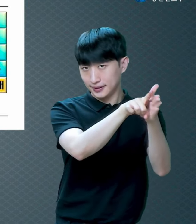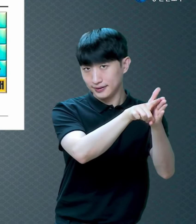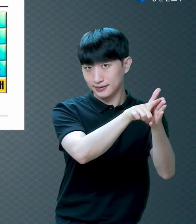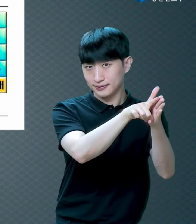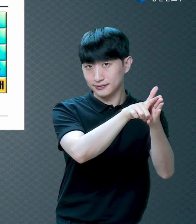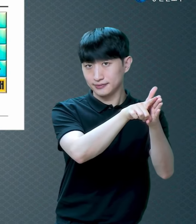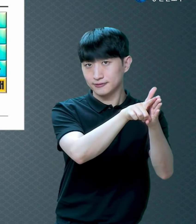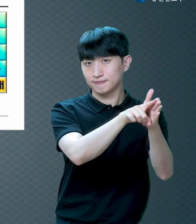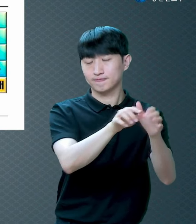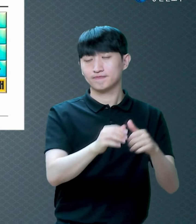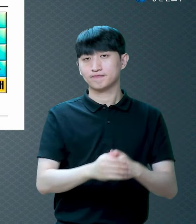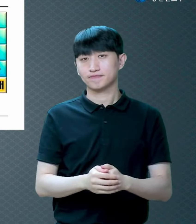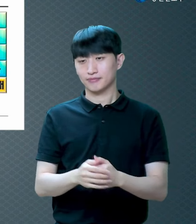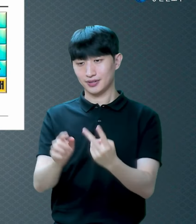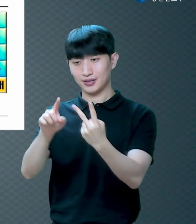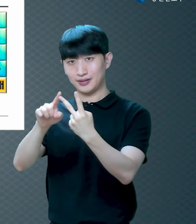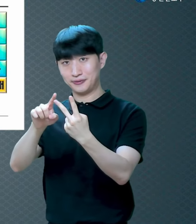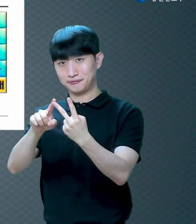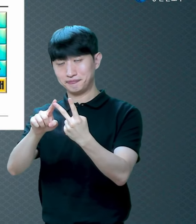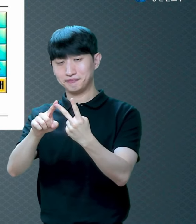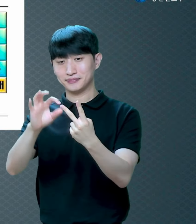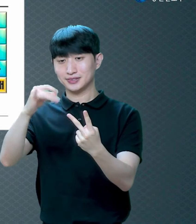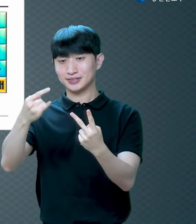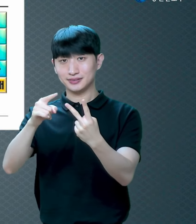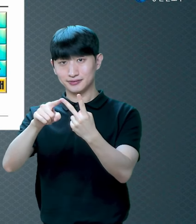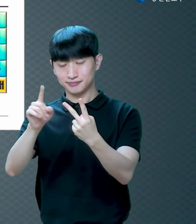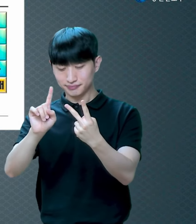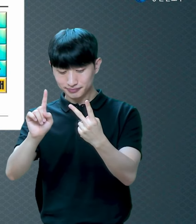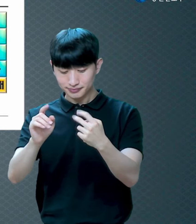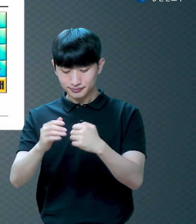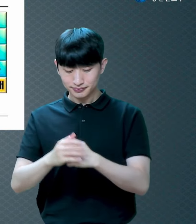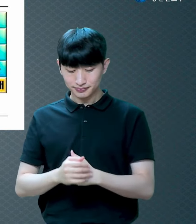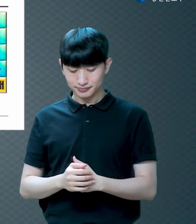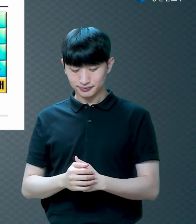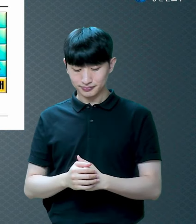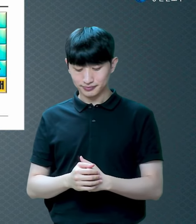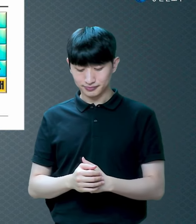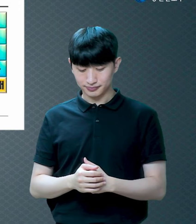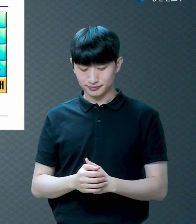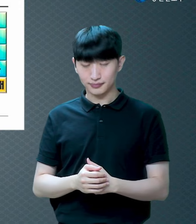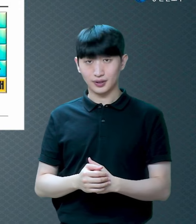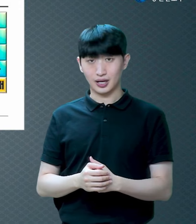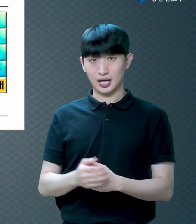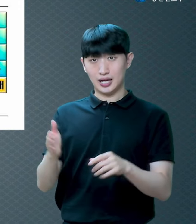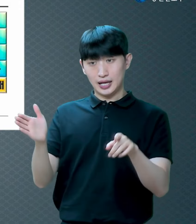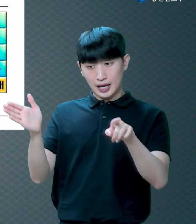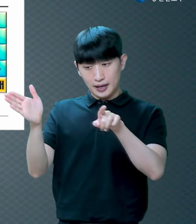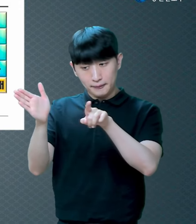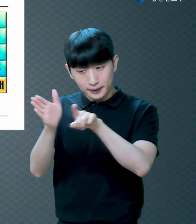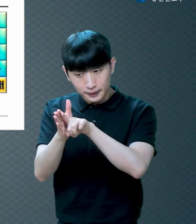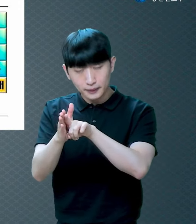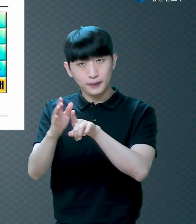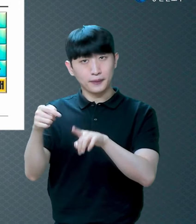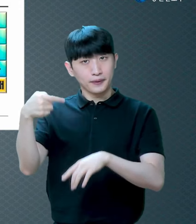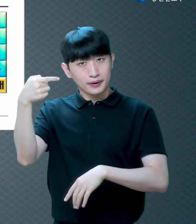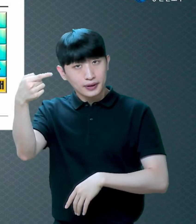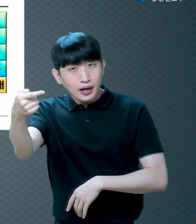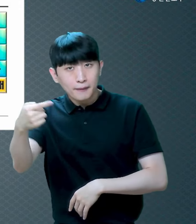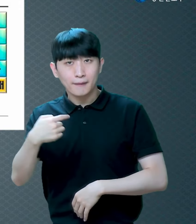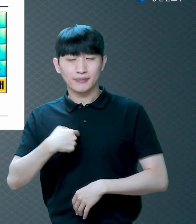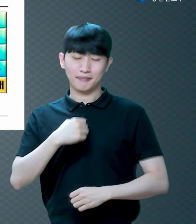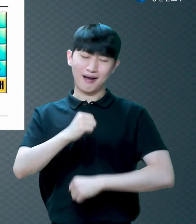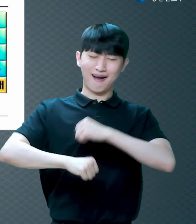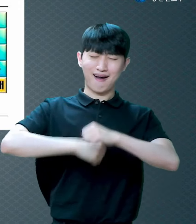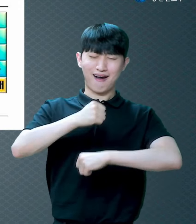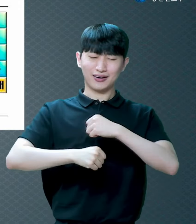그리고 또 한 가지는 믿은 사람이 하나님의 뜻대로 열심히 사는 겁니다 그게 두